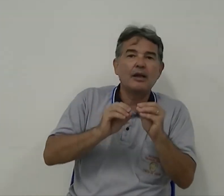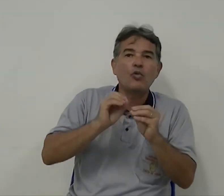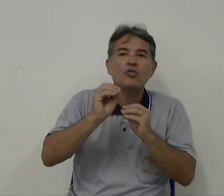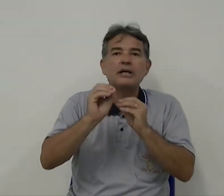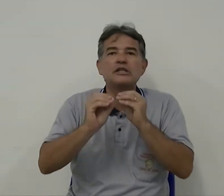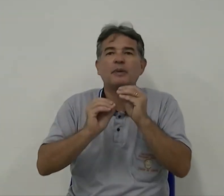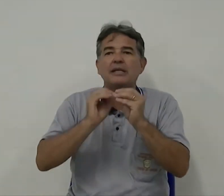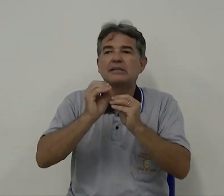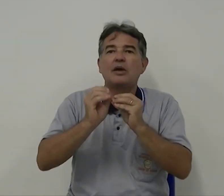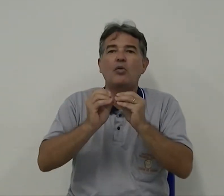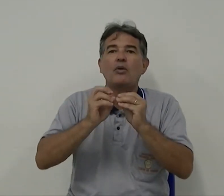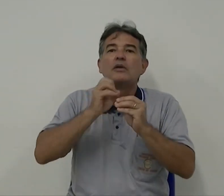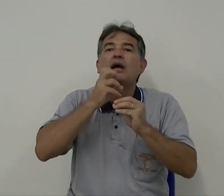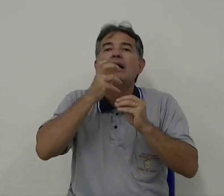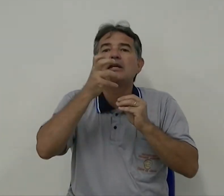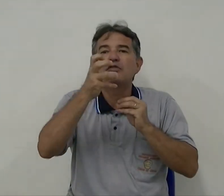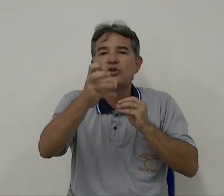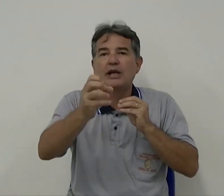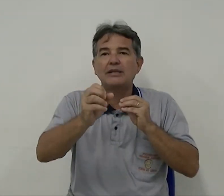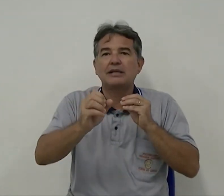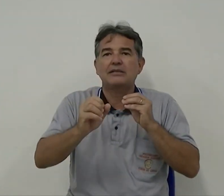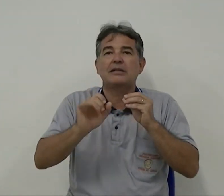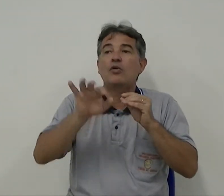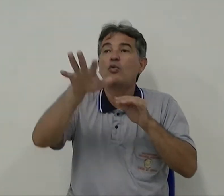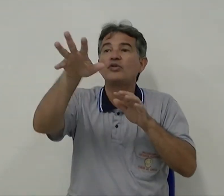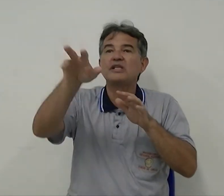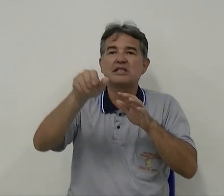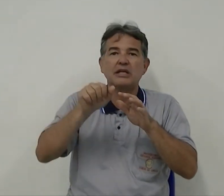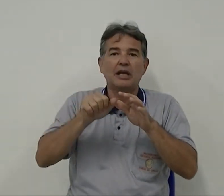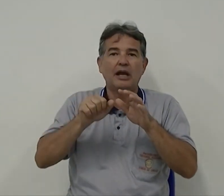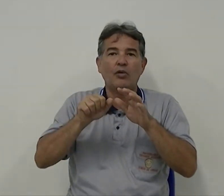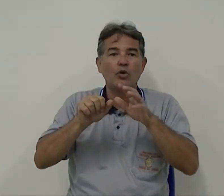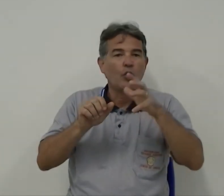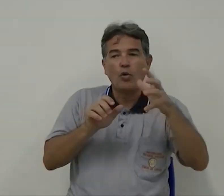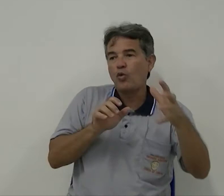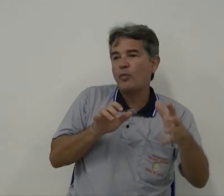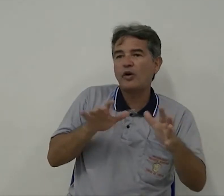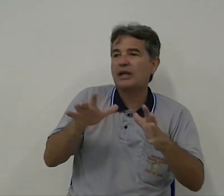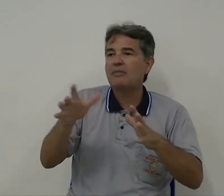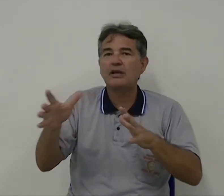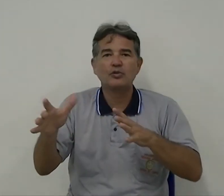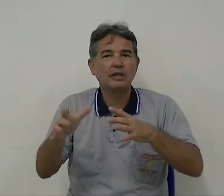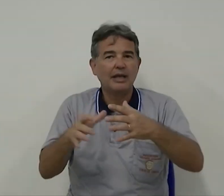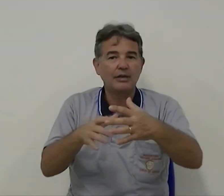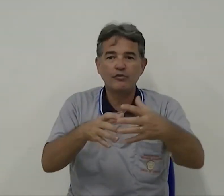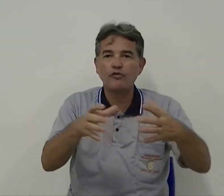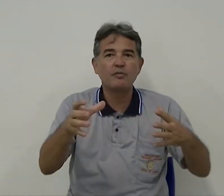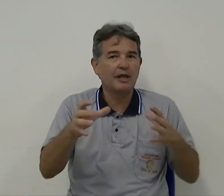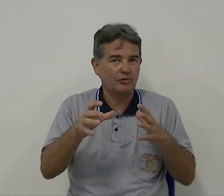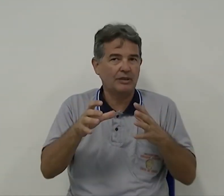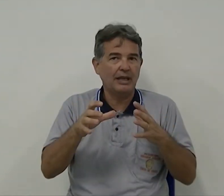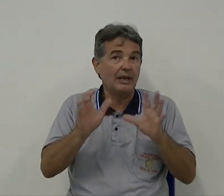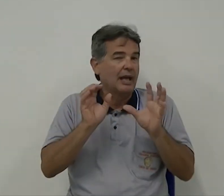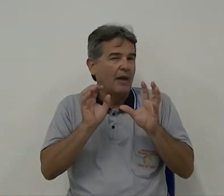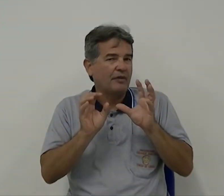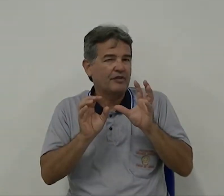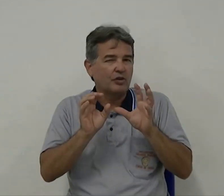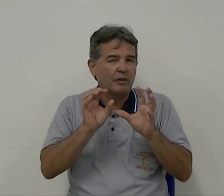alguma expressão a nível de oralização, ou de sinal, o comportamento dela, o envolvimento dela, o professor vai